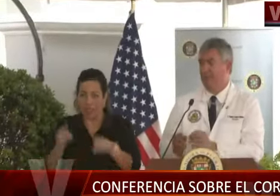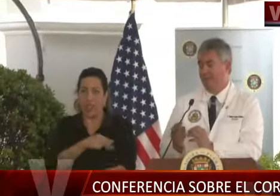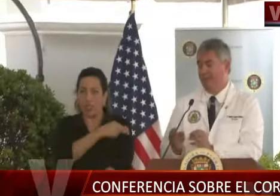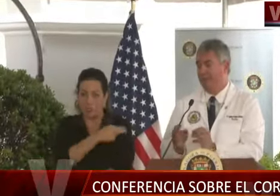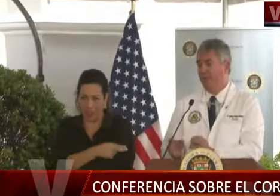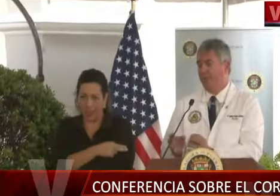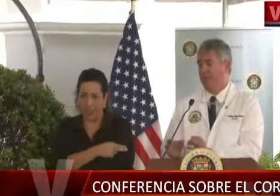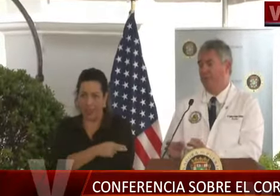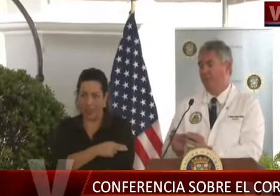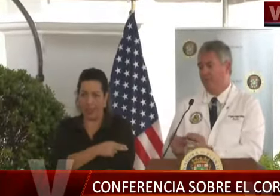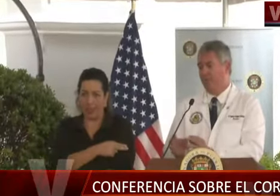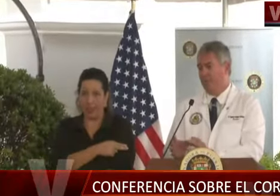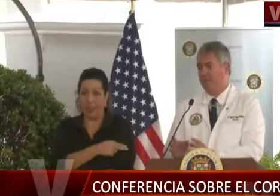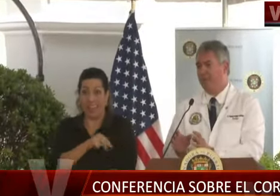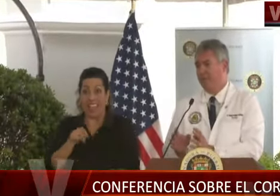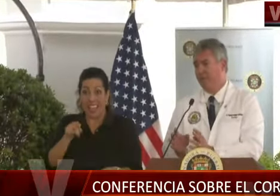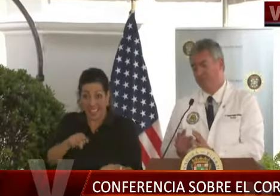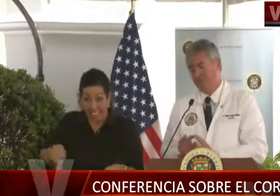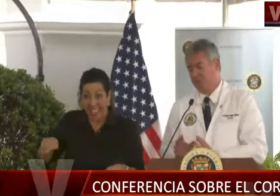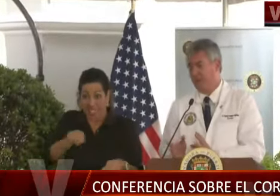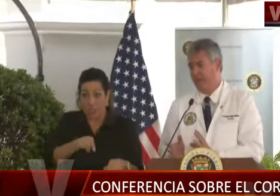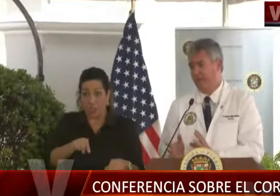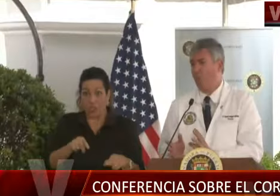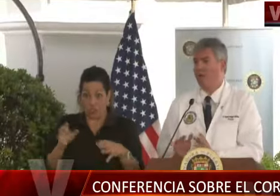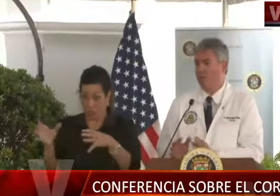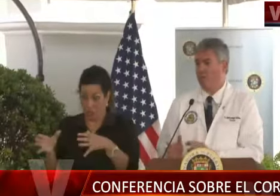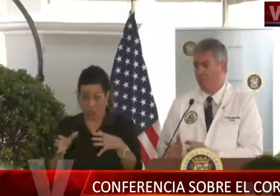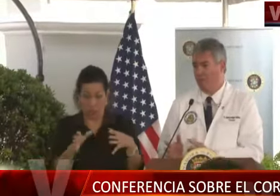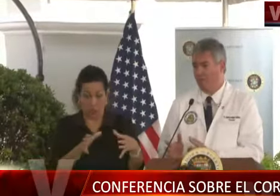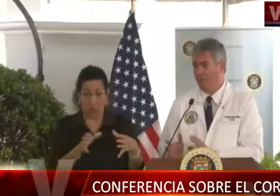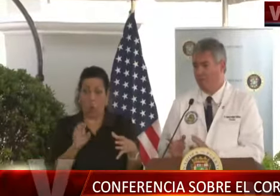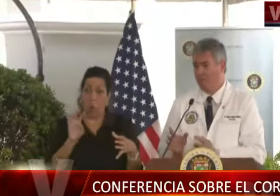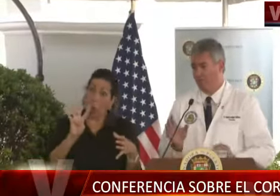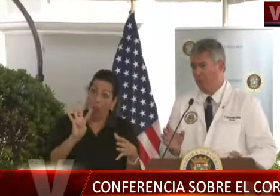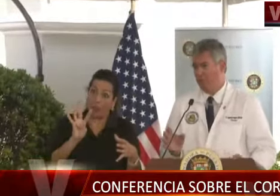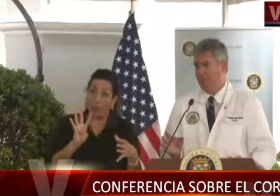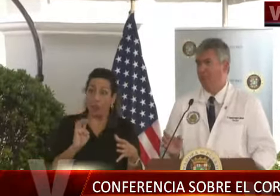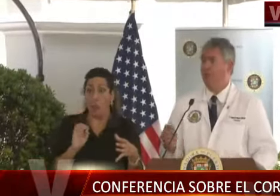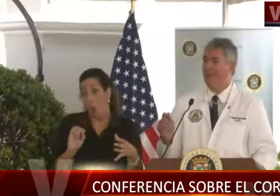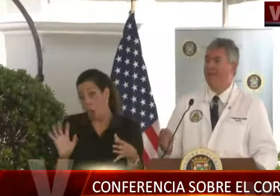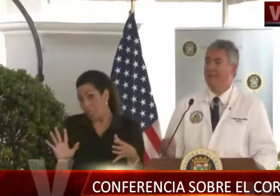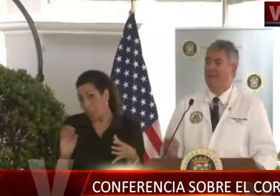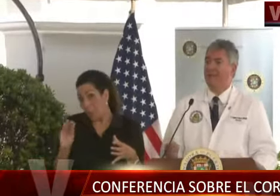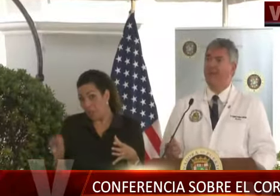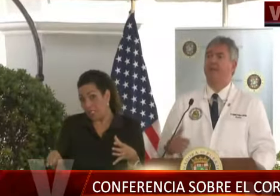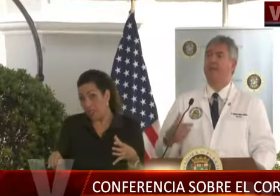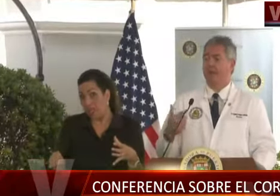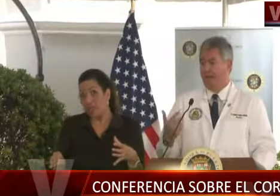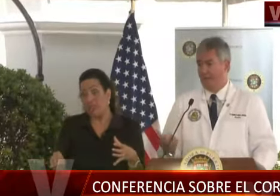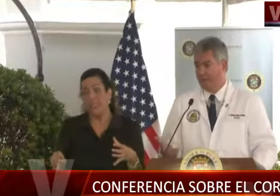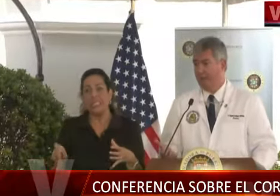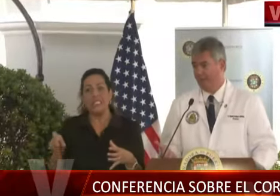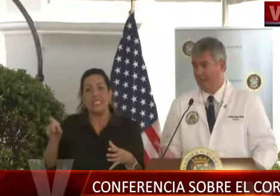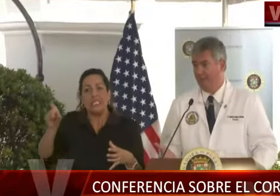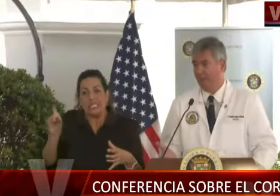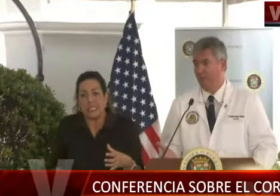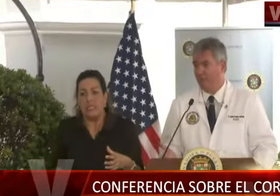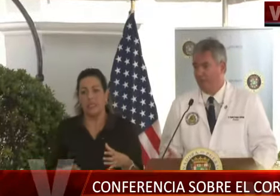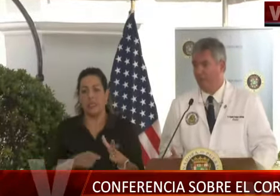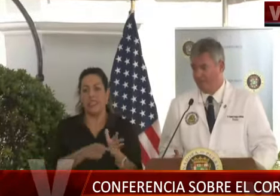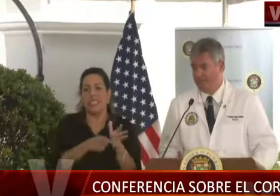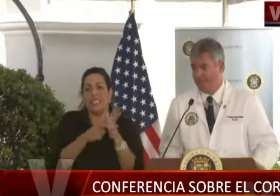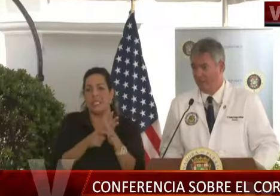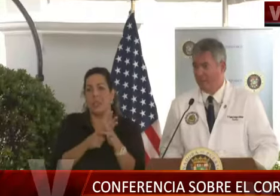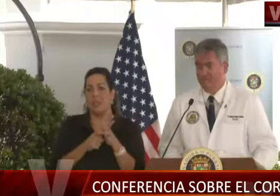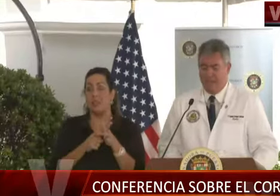y de esos aproximadamente 4 o 5% van a tener que ir a requerir